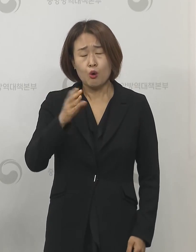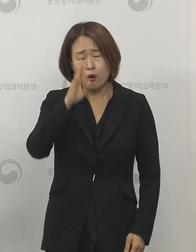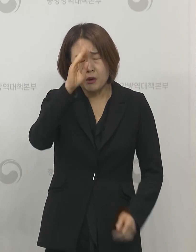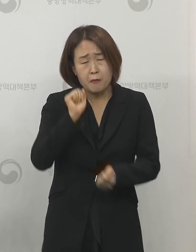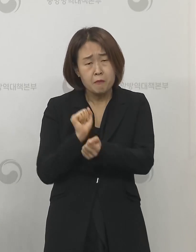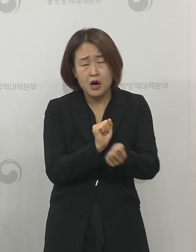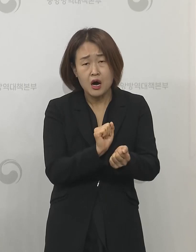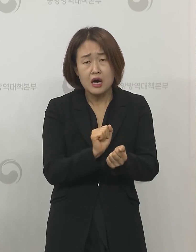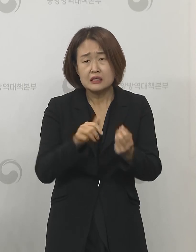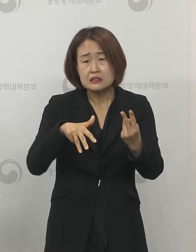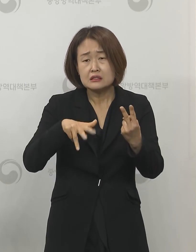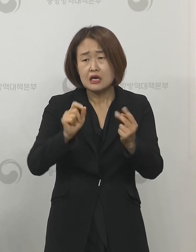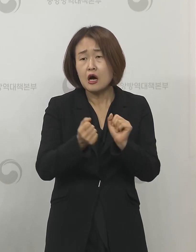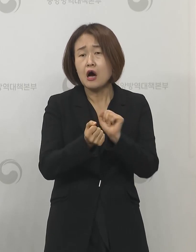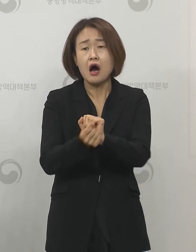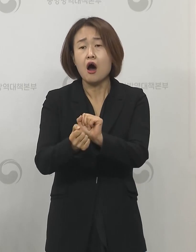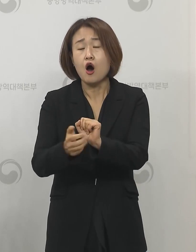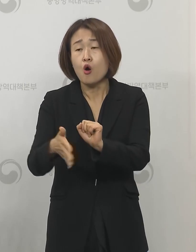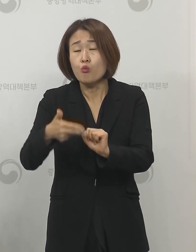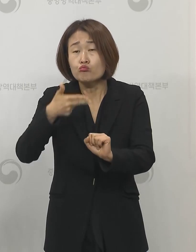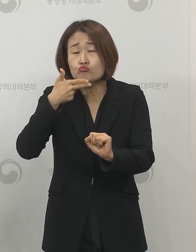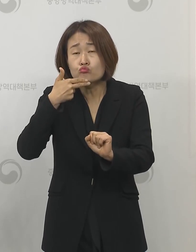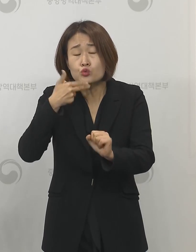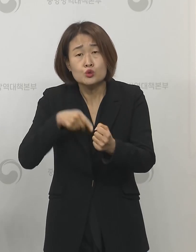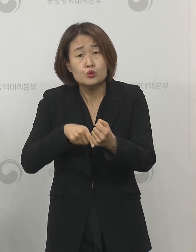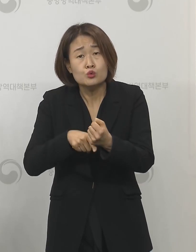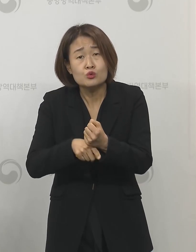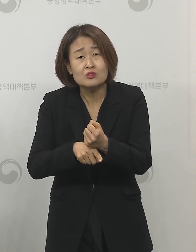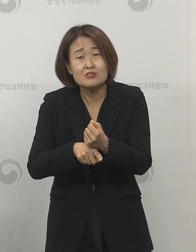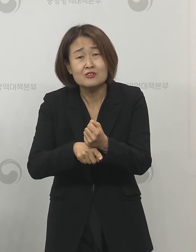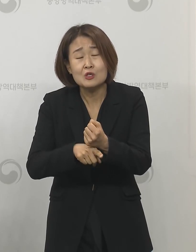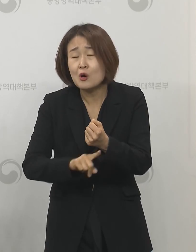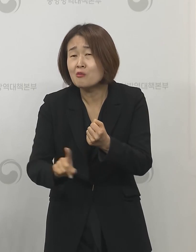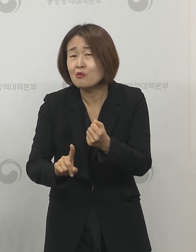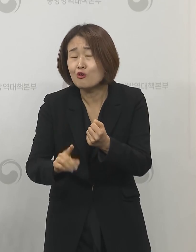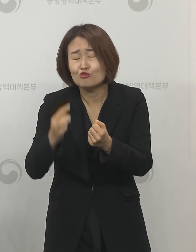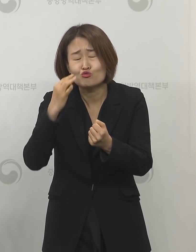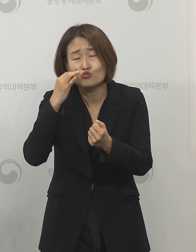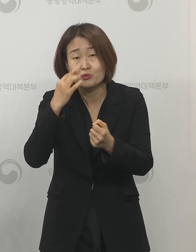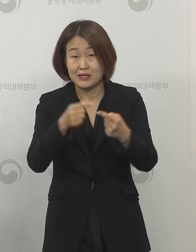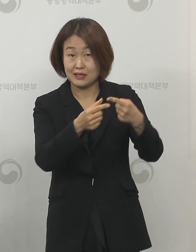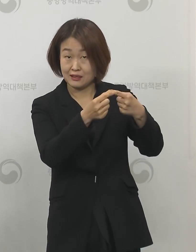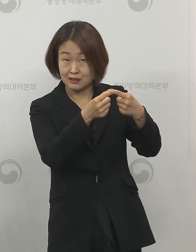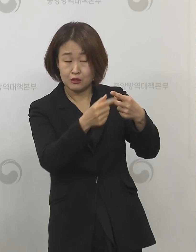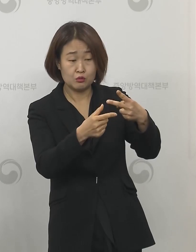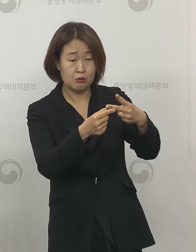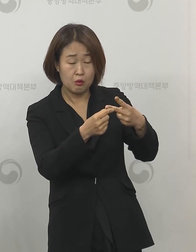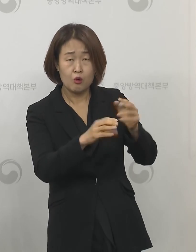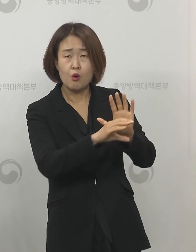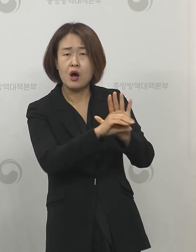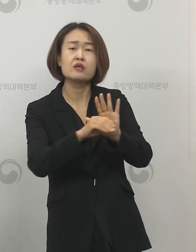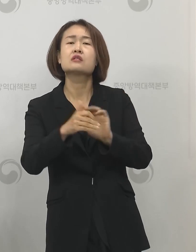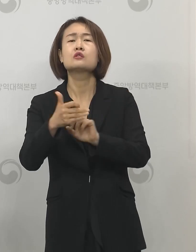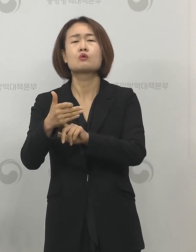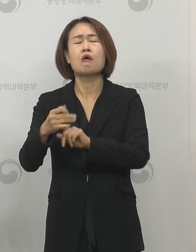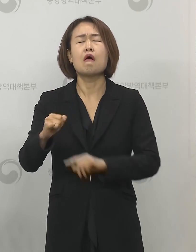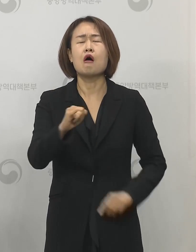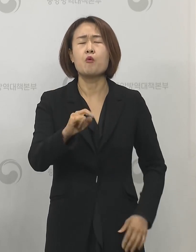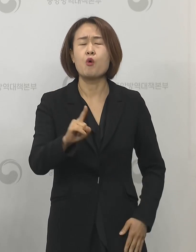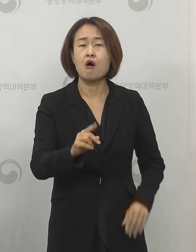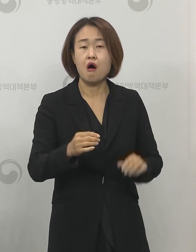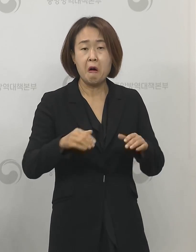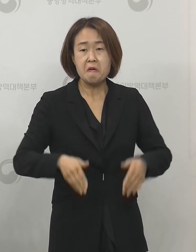2차 감염을 일으키지 않는 이유는 무엇이라고 생각하는지 하나와 코로나19 바이러스와 기온